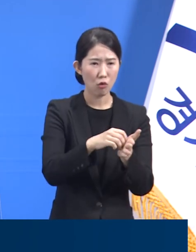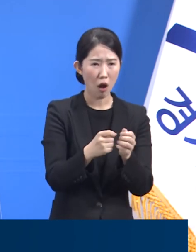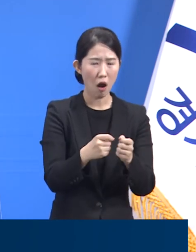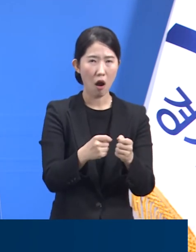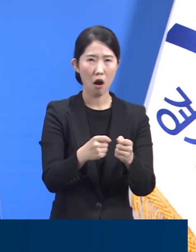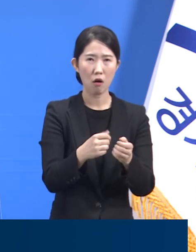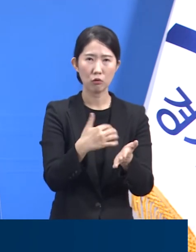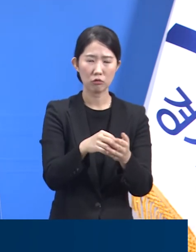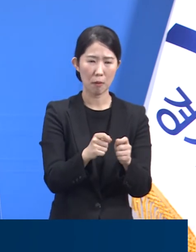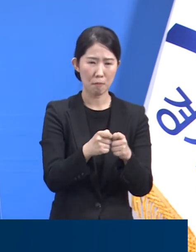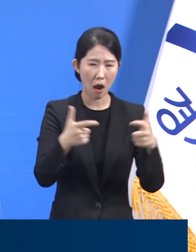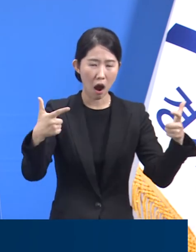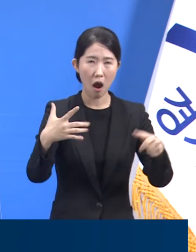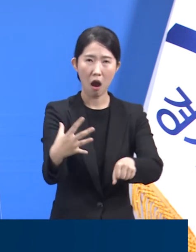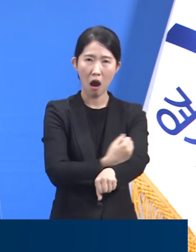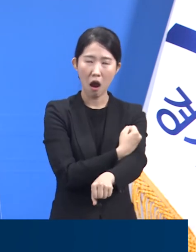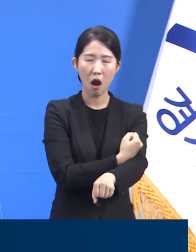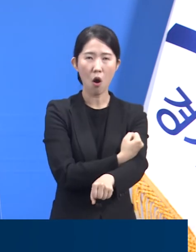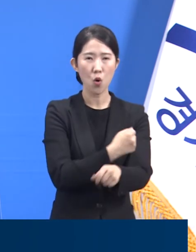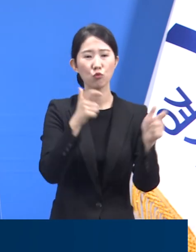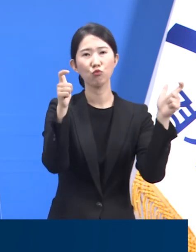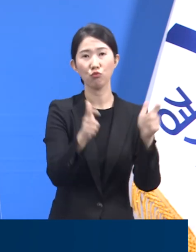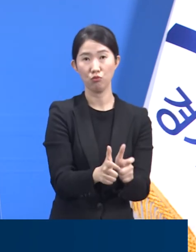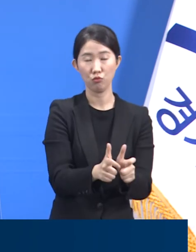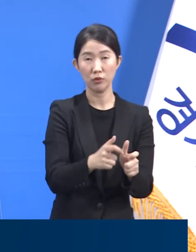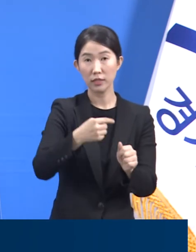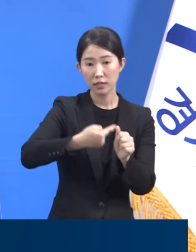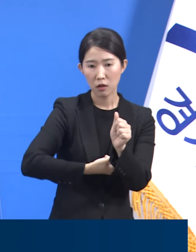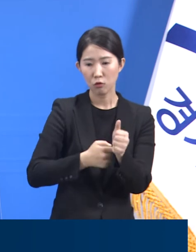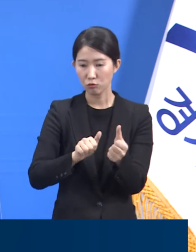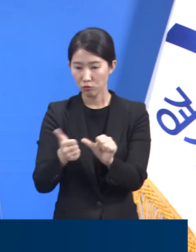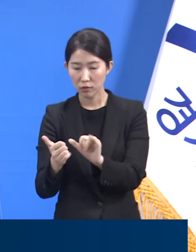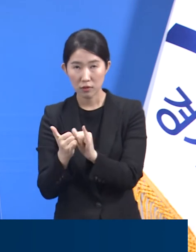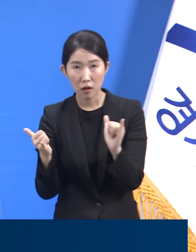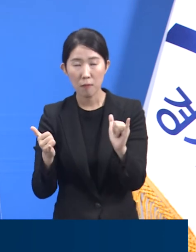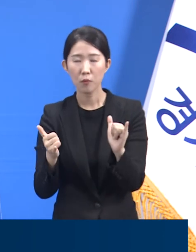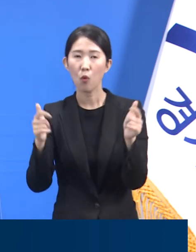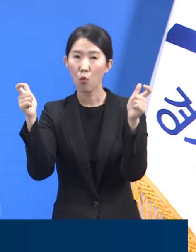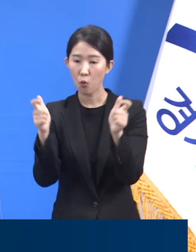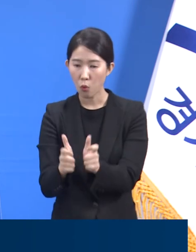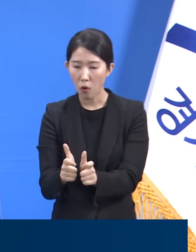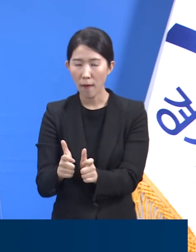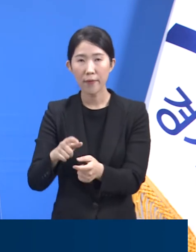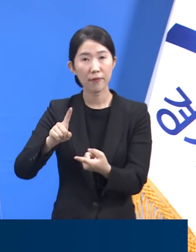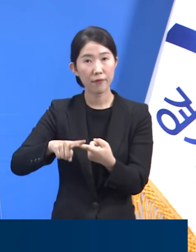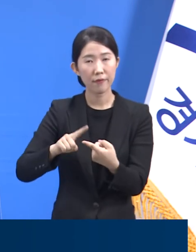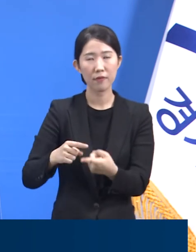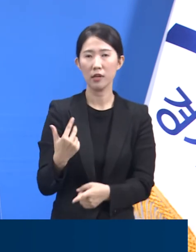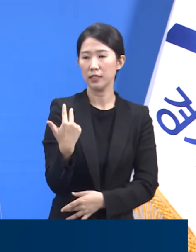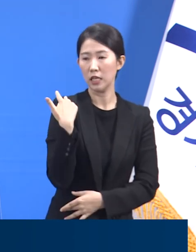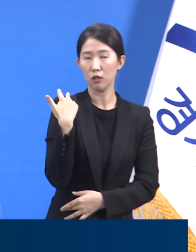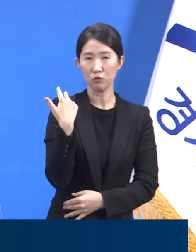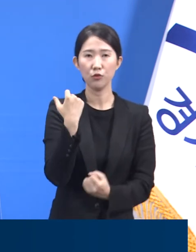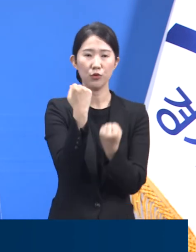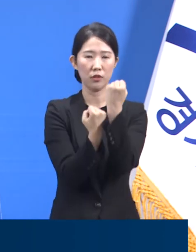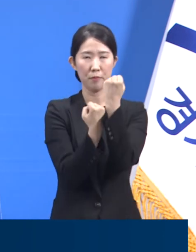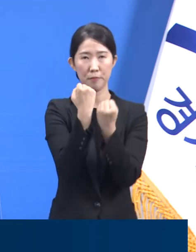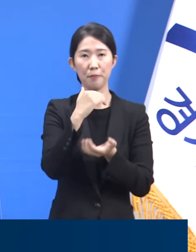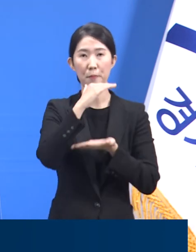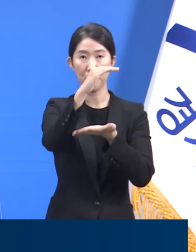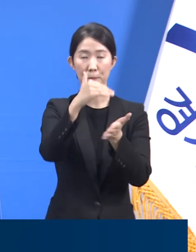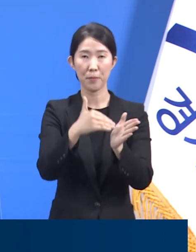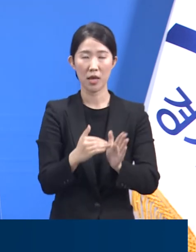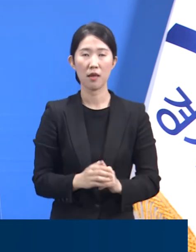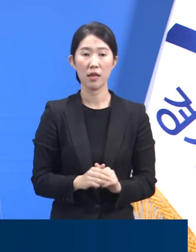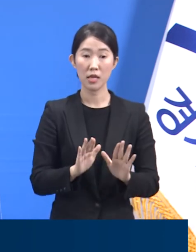이로 인해 전체적인 사망률이 감소하고 있음을 지난주 브리핑 때 설명드렸습니다. 이번